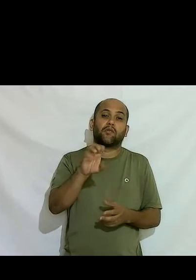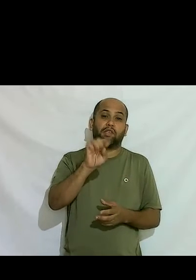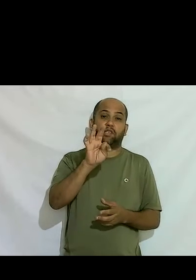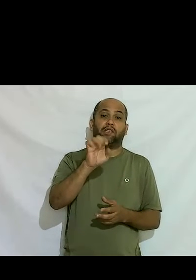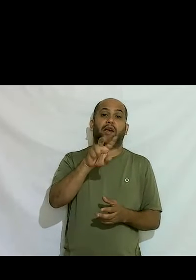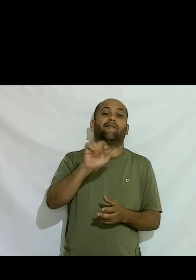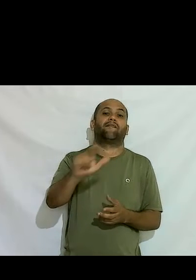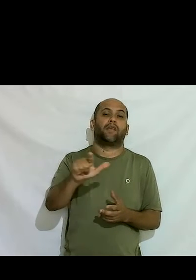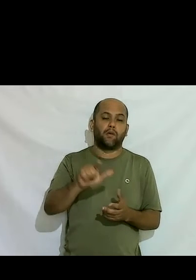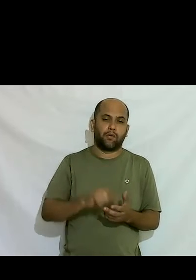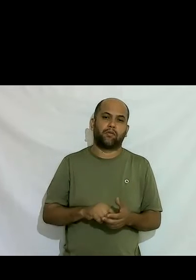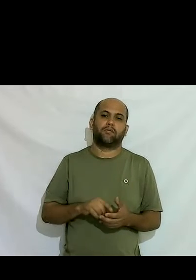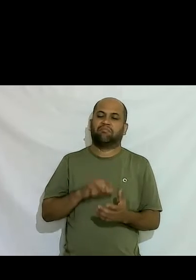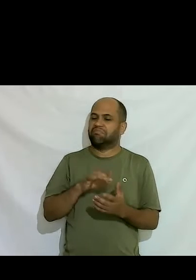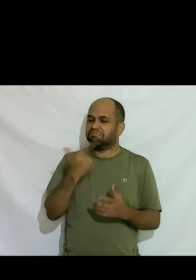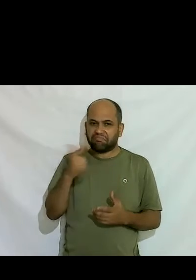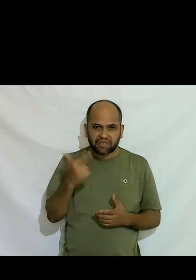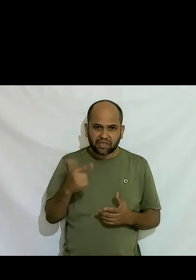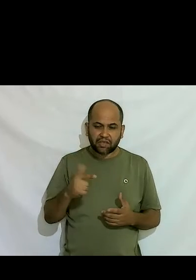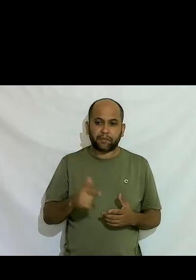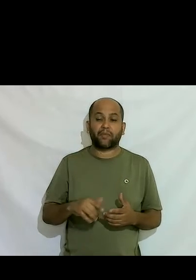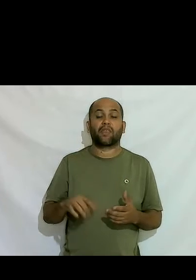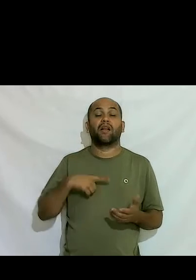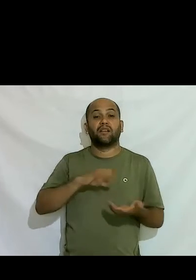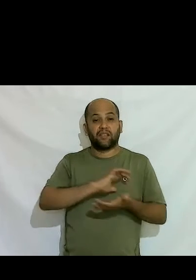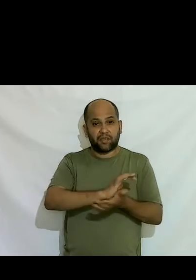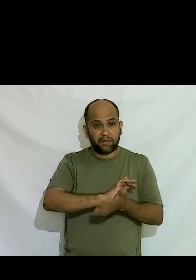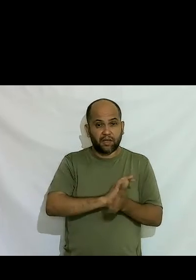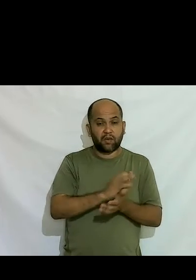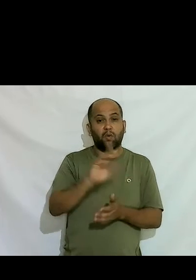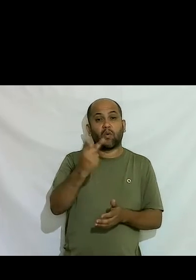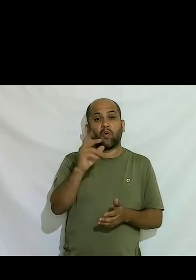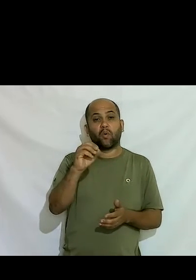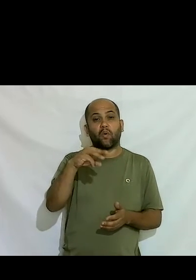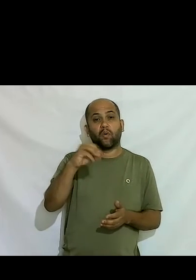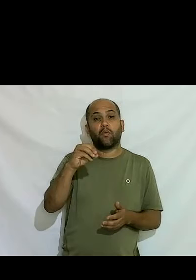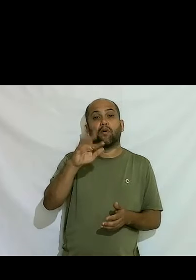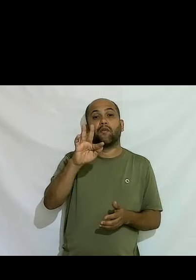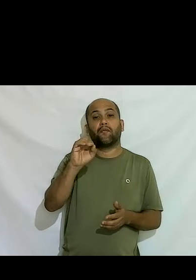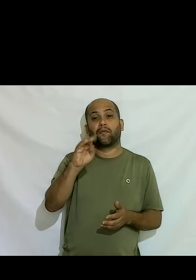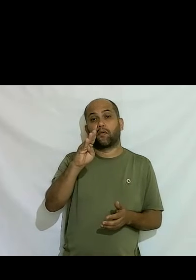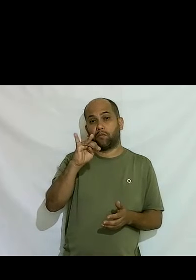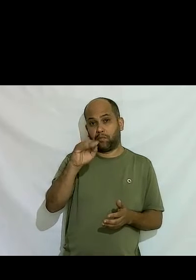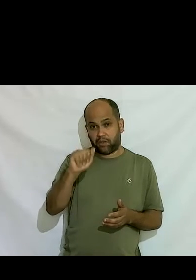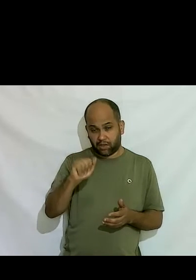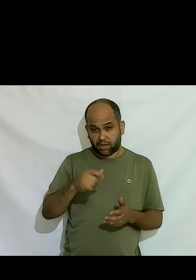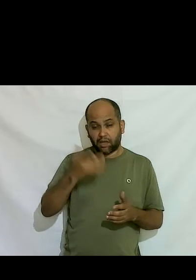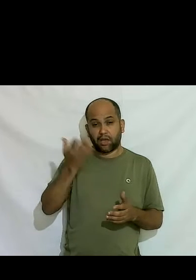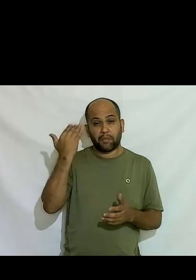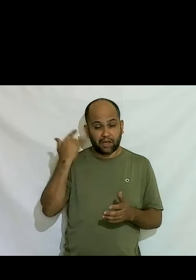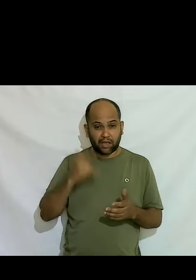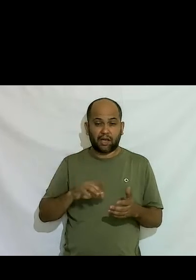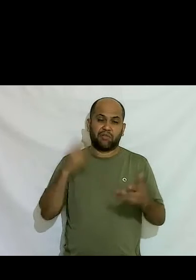criminalização da homofobia que o doutor Pauliotti meu colega é amigo temos processo juntos inclusive conseguiu a pedido do partido